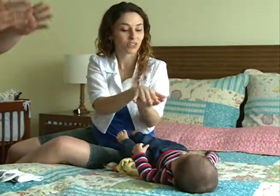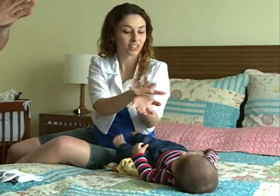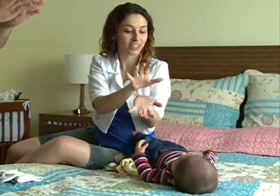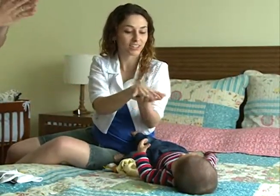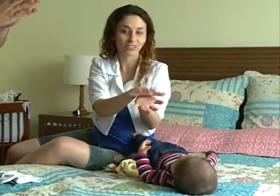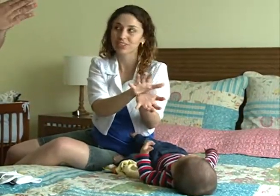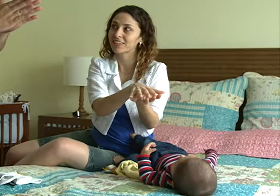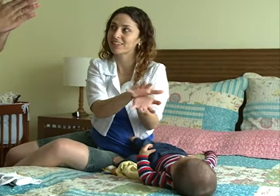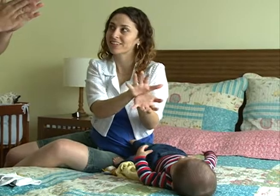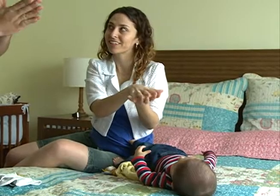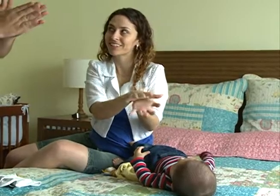Jacaré